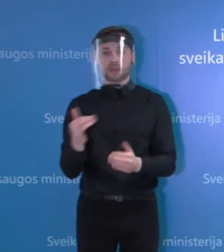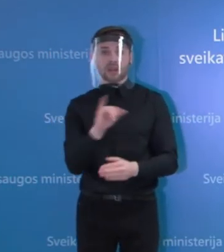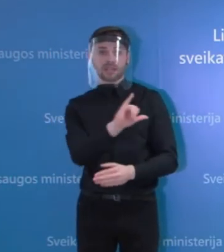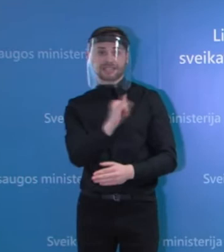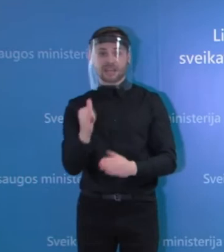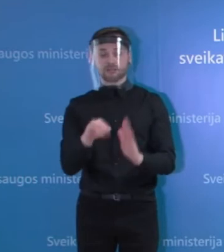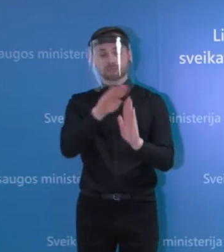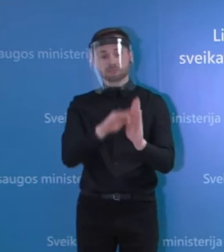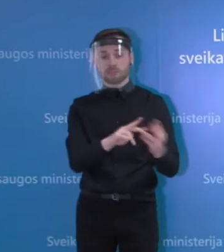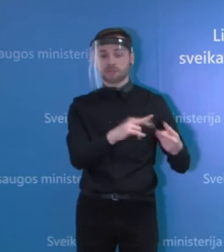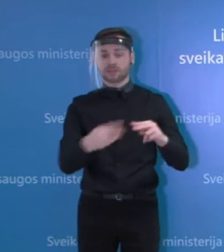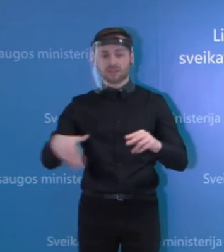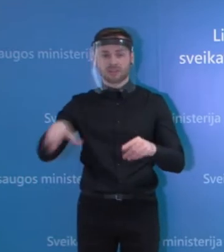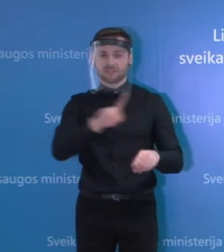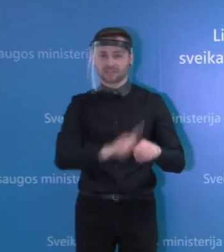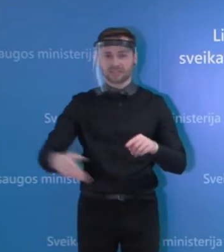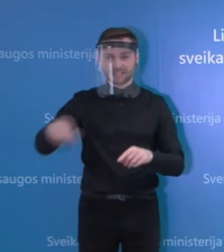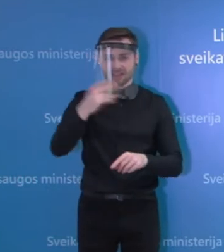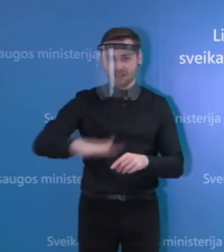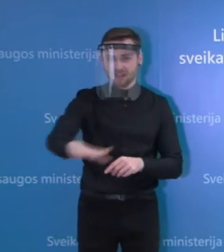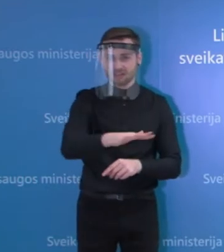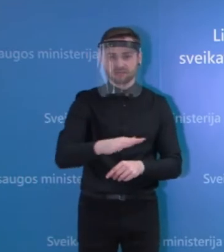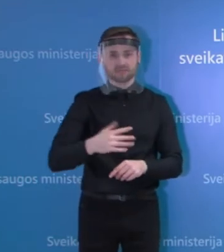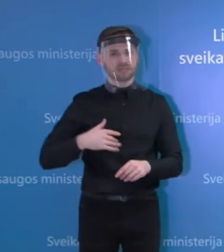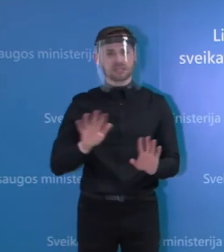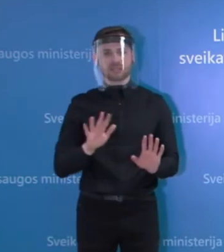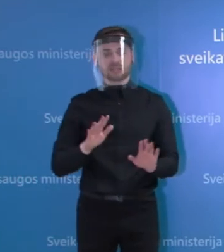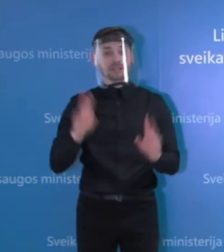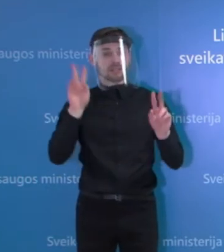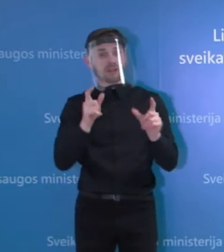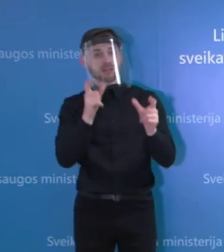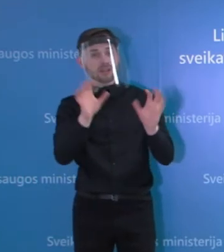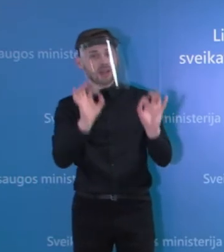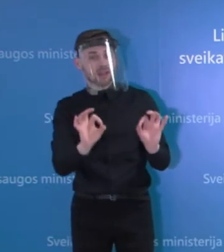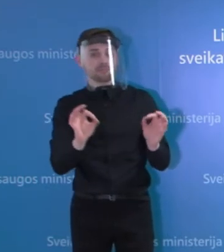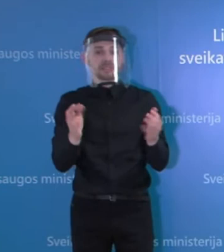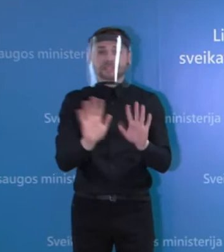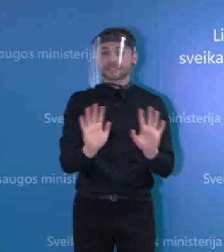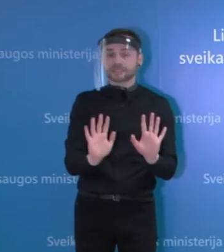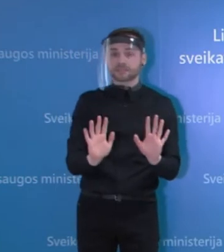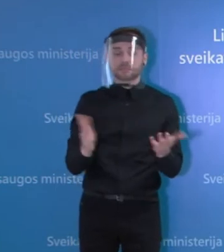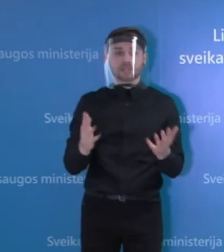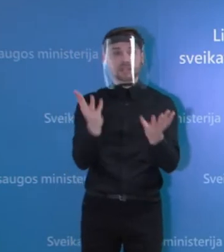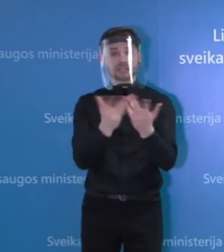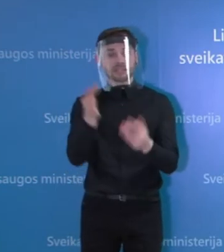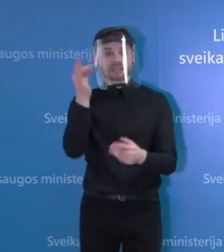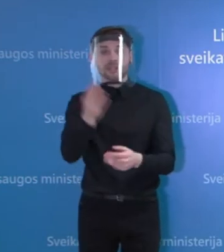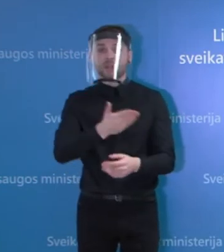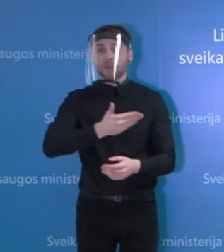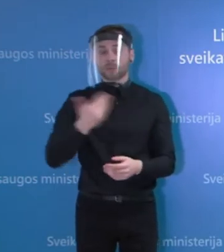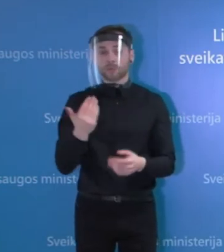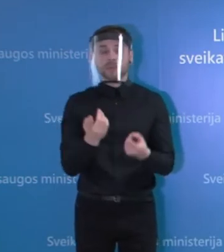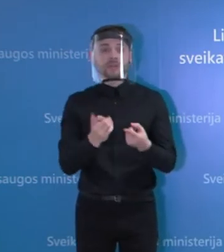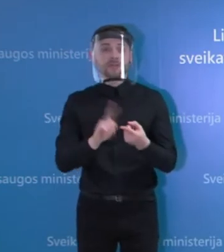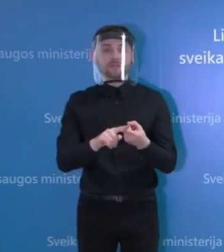keisti kaip nors Lietuvai. Tai nežinau, ar atsakiau, bet tikrai tokio vieno skaičiaus kažkokio tikrai nėra visą laiką yra žiūrima ir